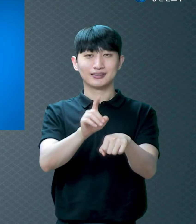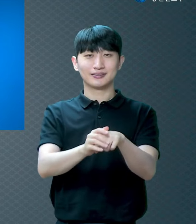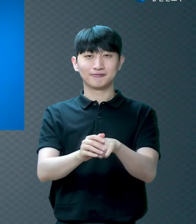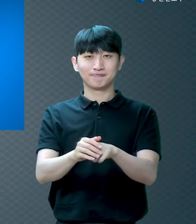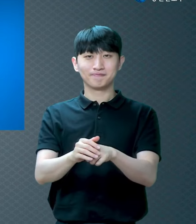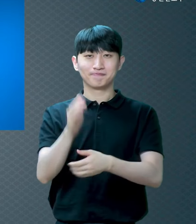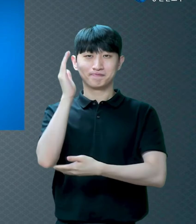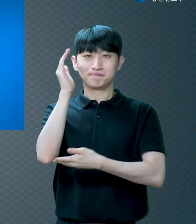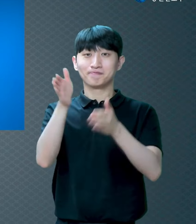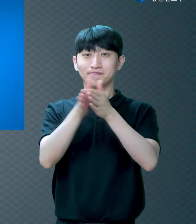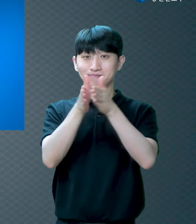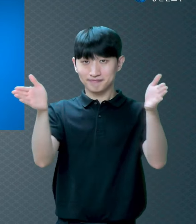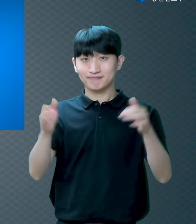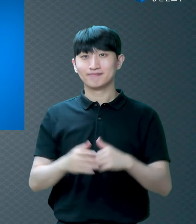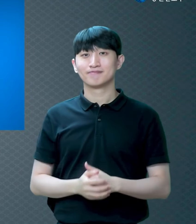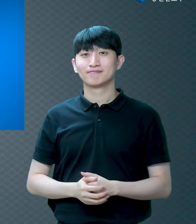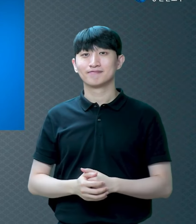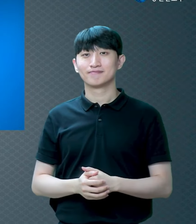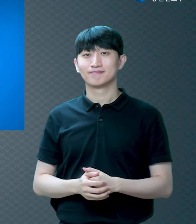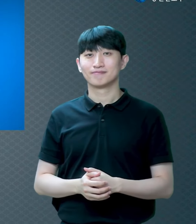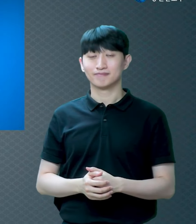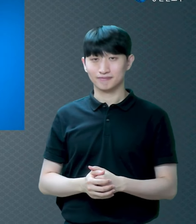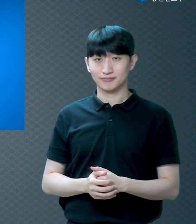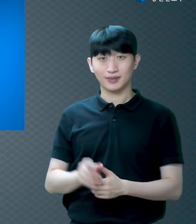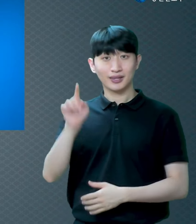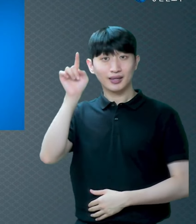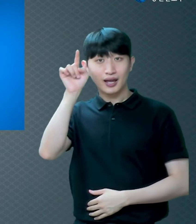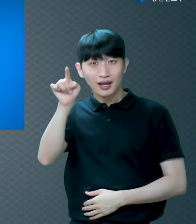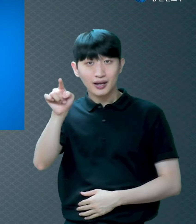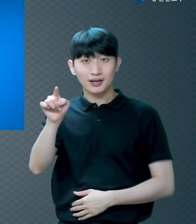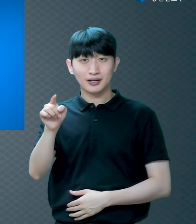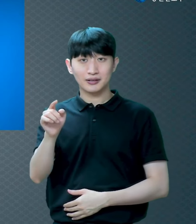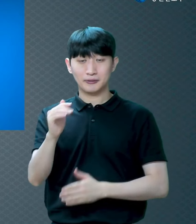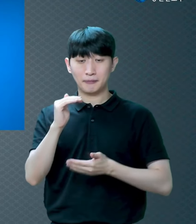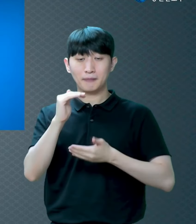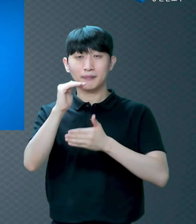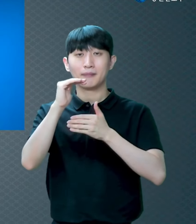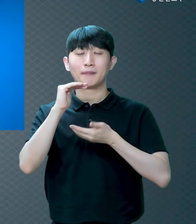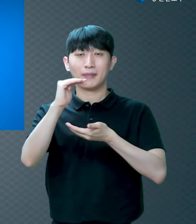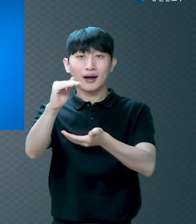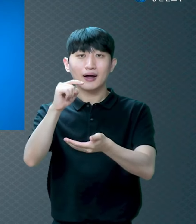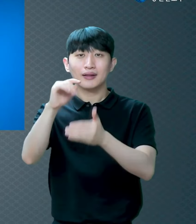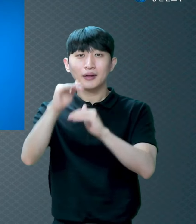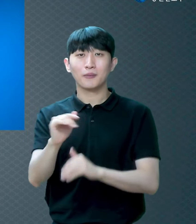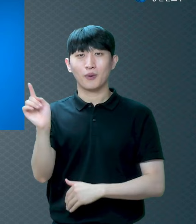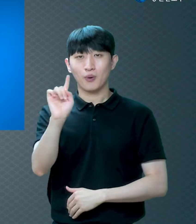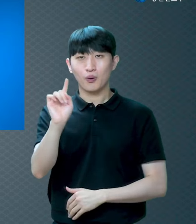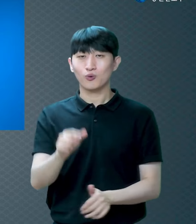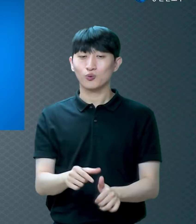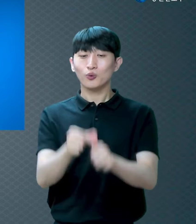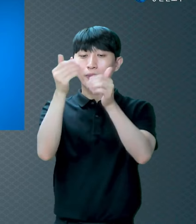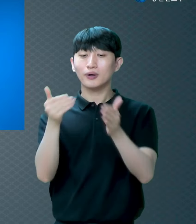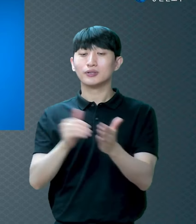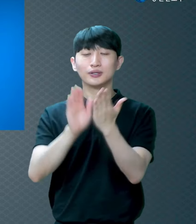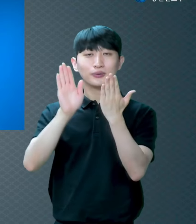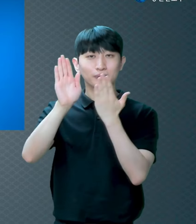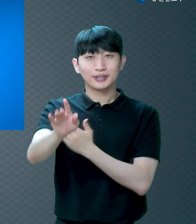내일은 구원을 받은 사람들이 어떻게 살아야지 하나님이 기뻐하실까